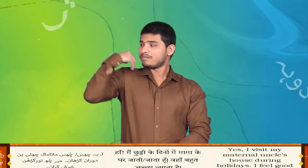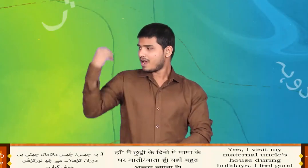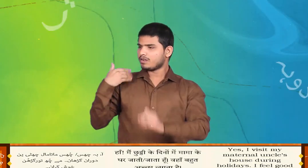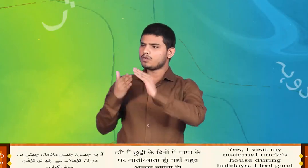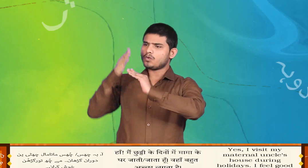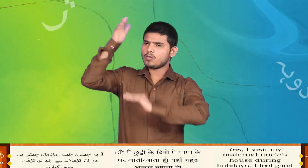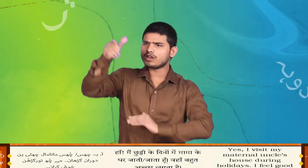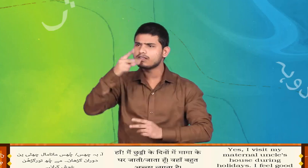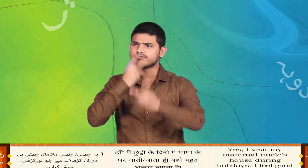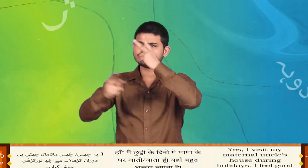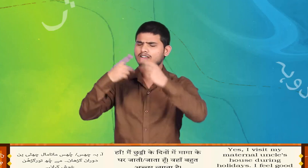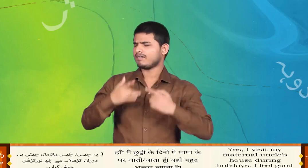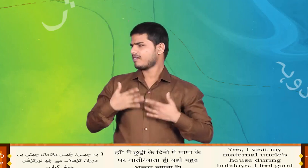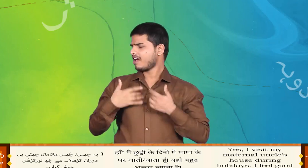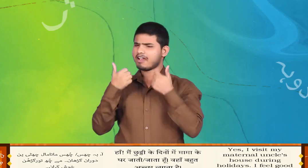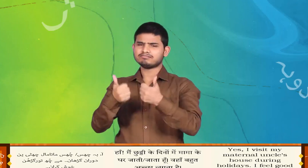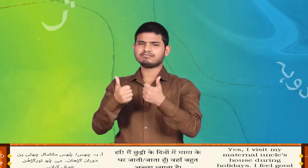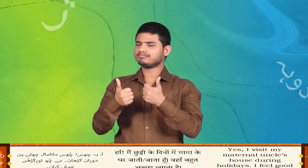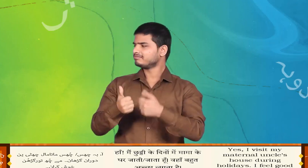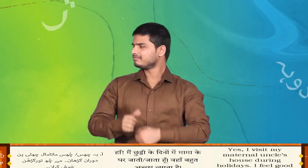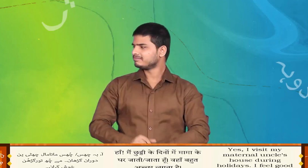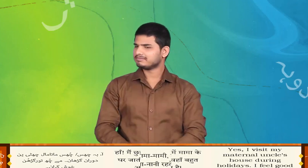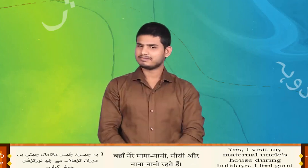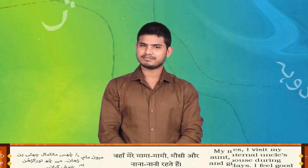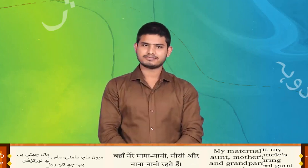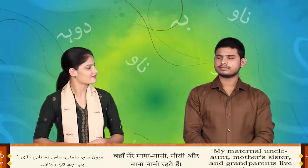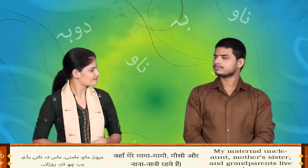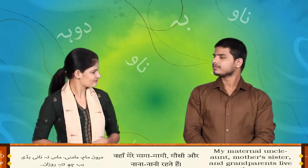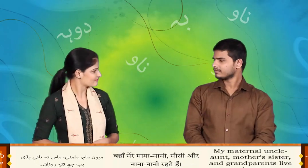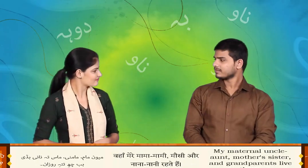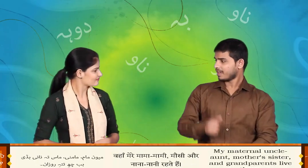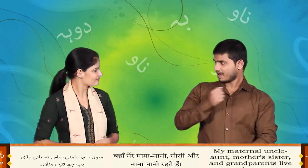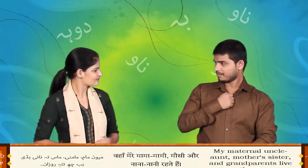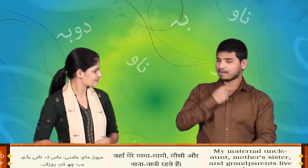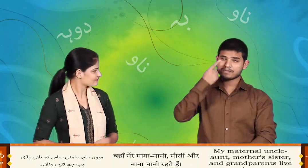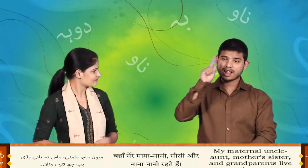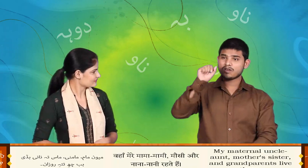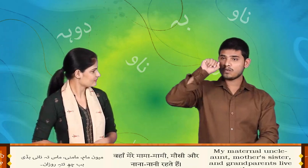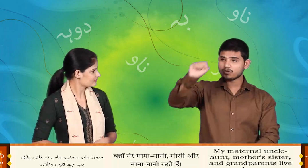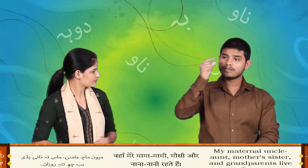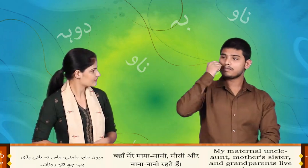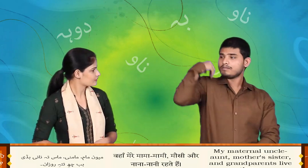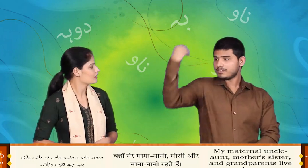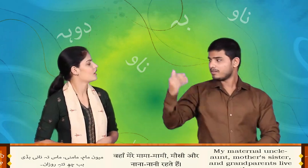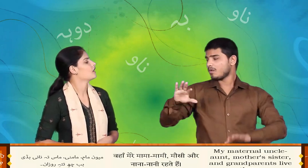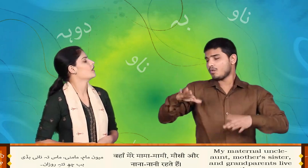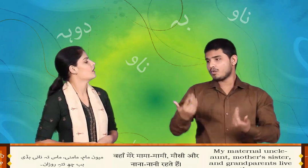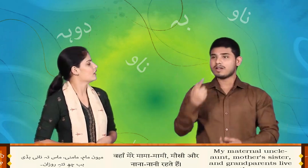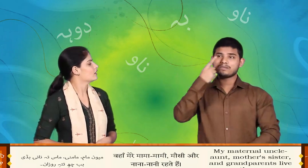दोरान गचान में च तोर गसुन खश करान में उन माम, मामने, मास, ते नान